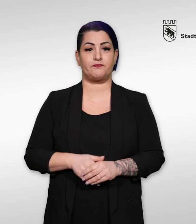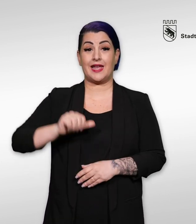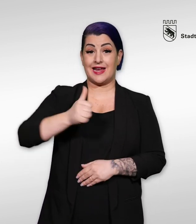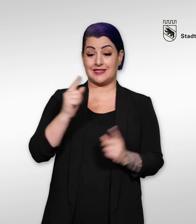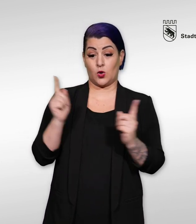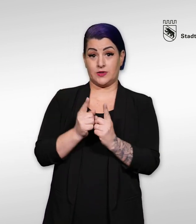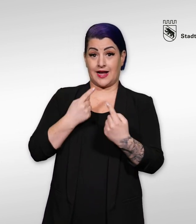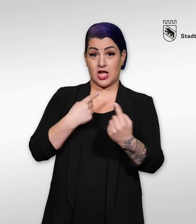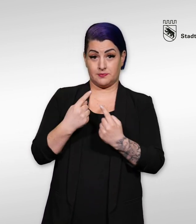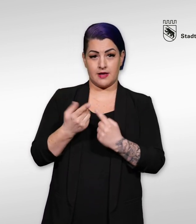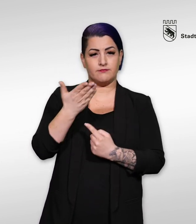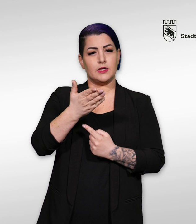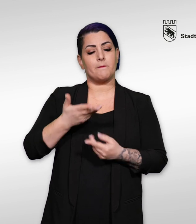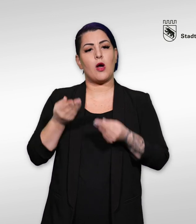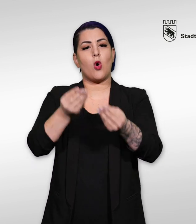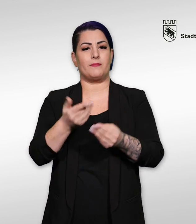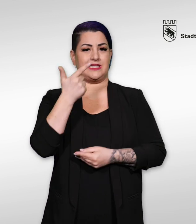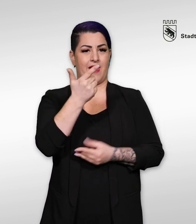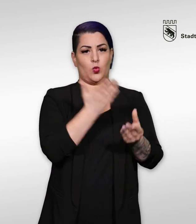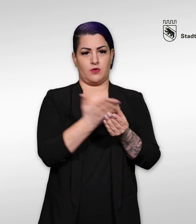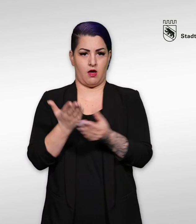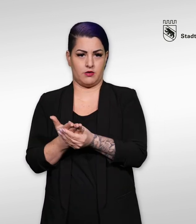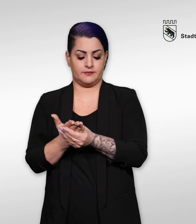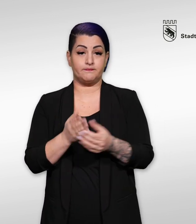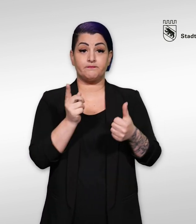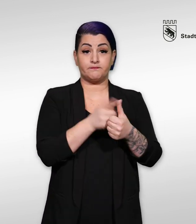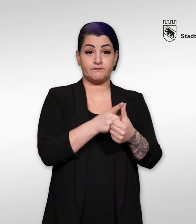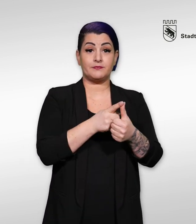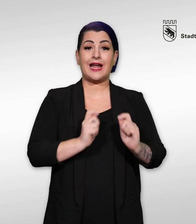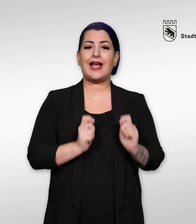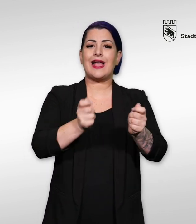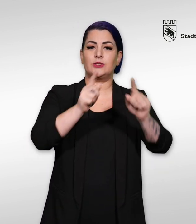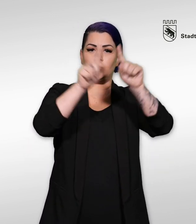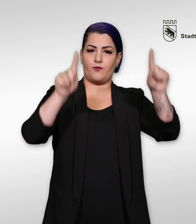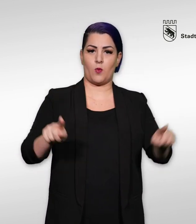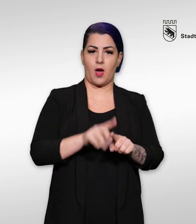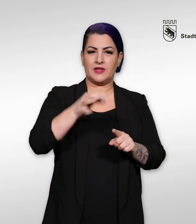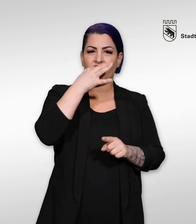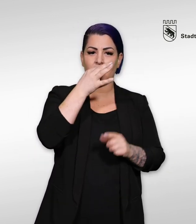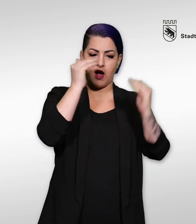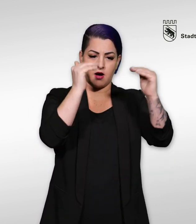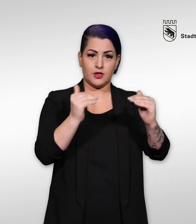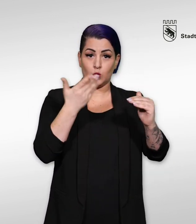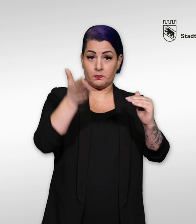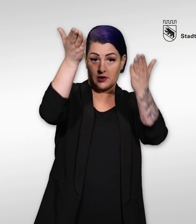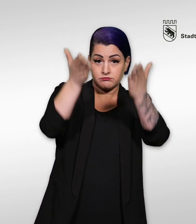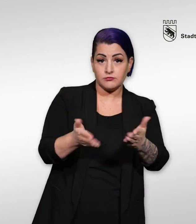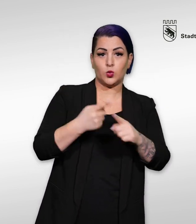Beim ersten Kurzgespräch erhalten Sie folgende Unterlagen. Ein Gesuchsformular mit Fragen zu Ihrer Person und zu Ihrer Situation,